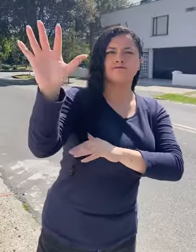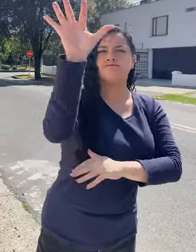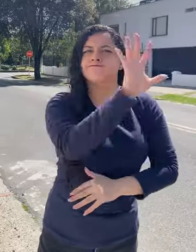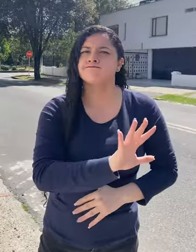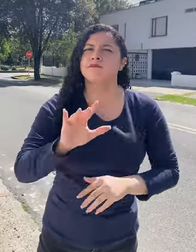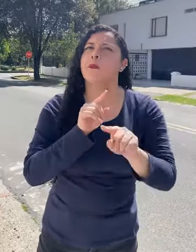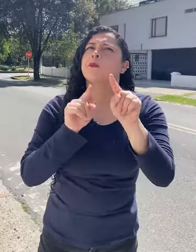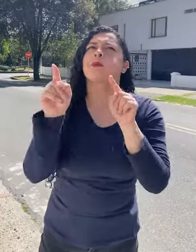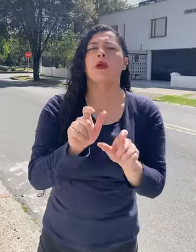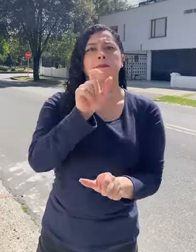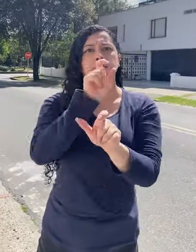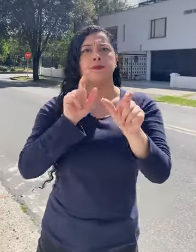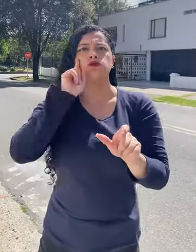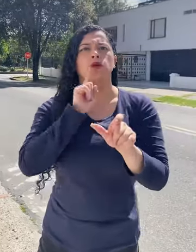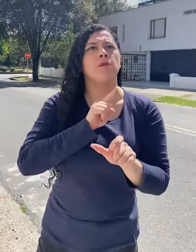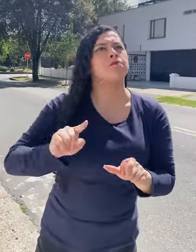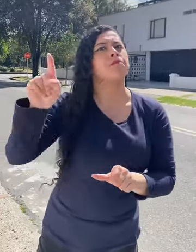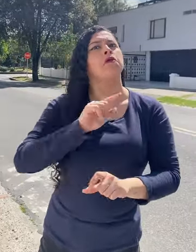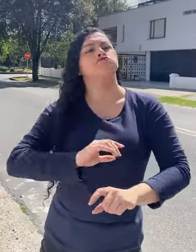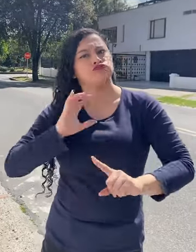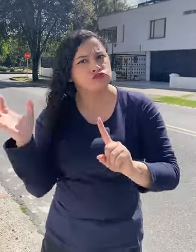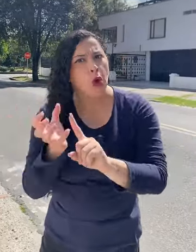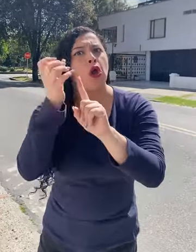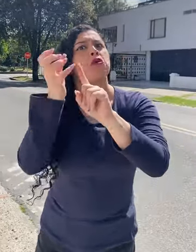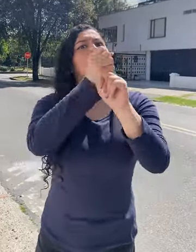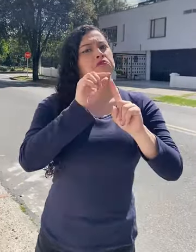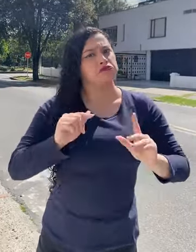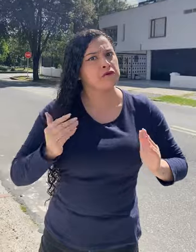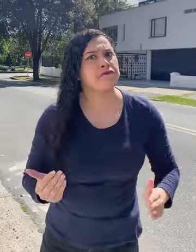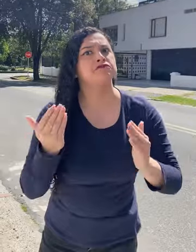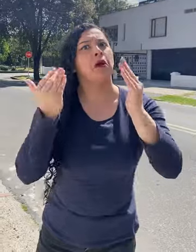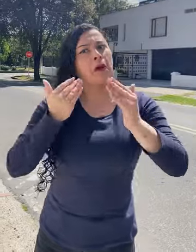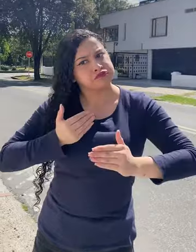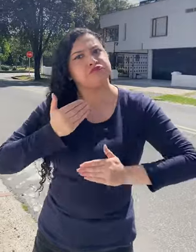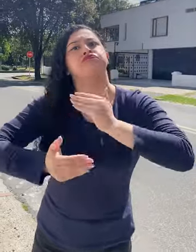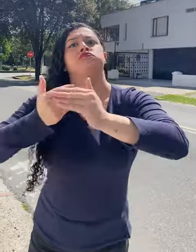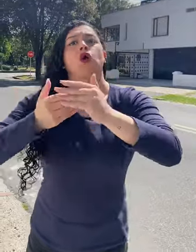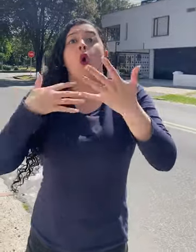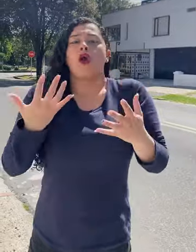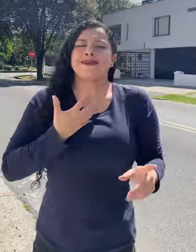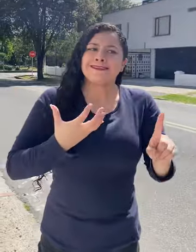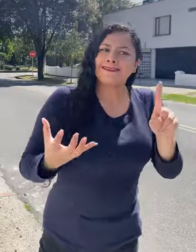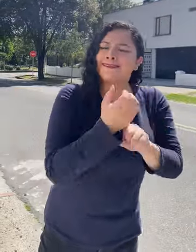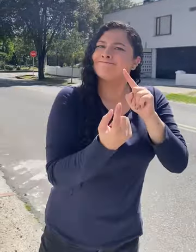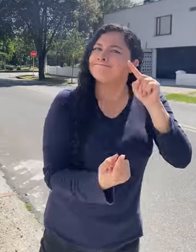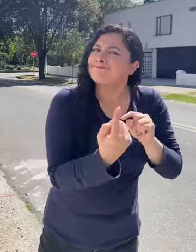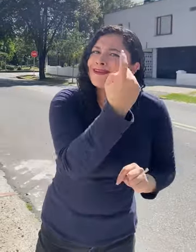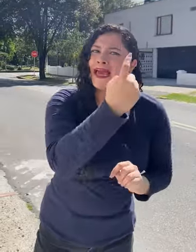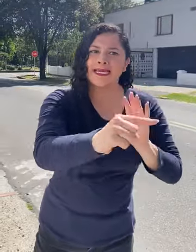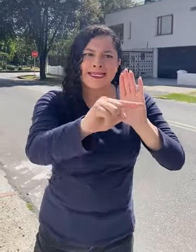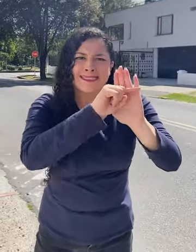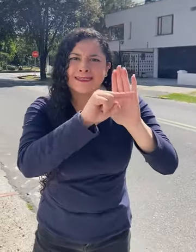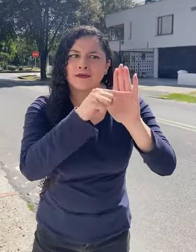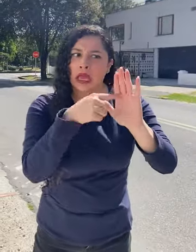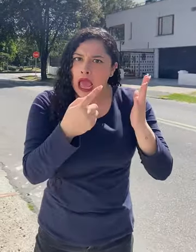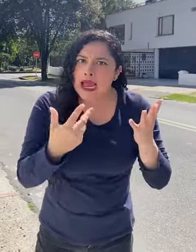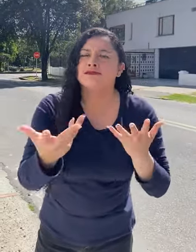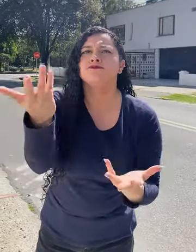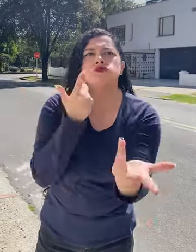territorio nacional para que nos cuenten sus avances o logros en las regiones o dificultades y situaciones negativas que se presentan en